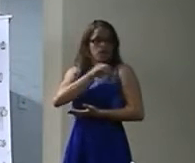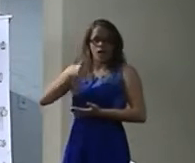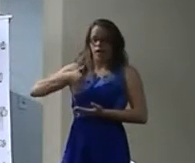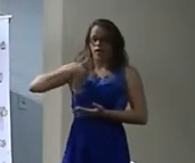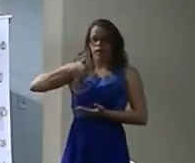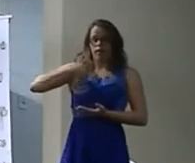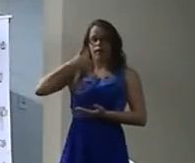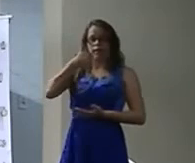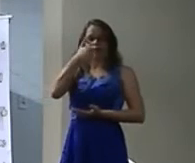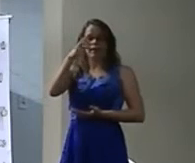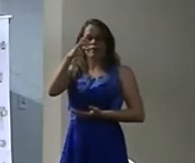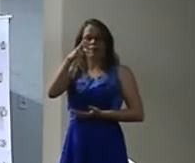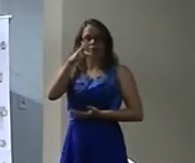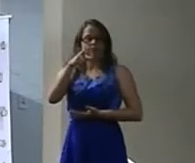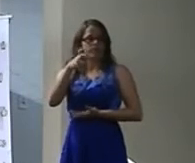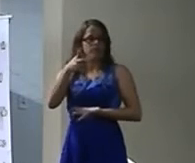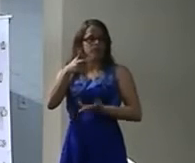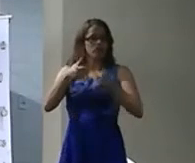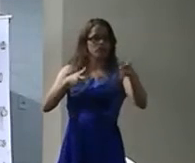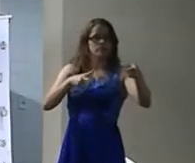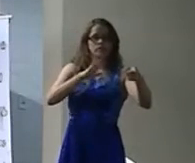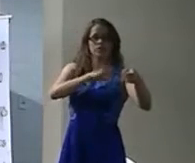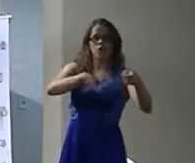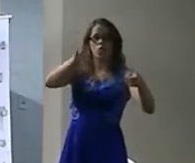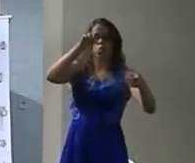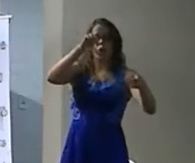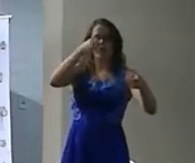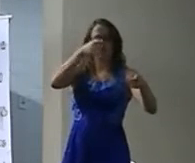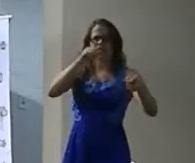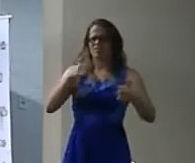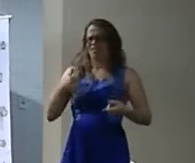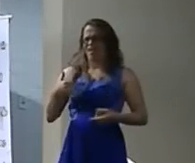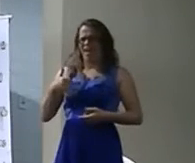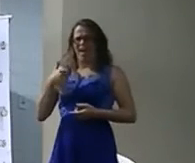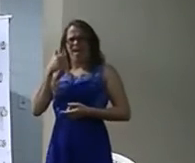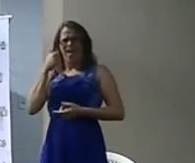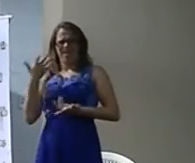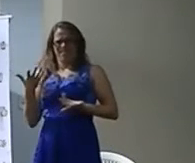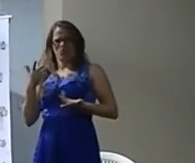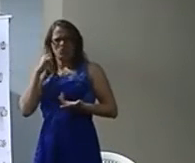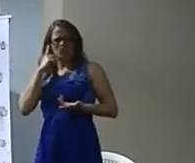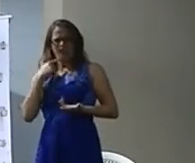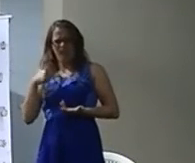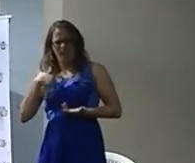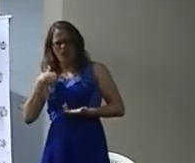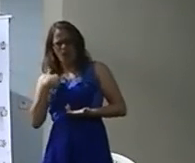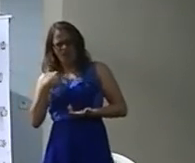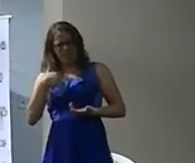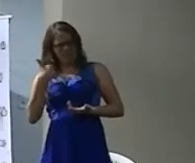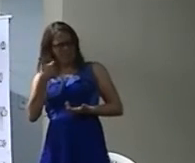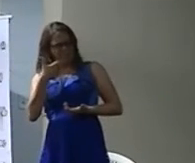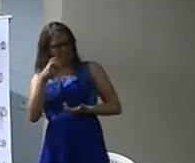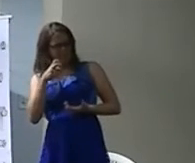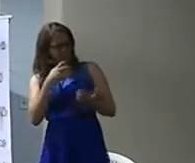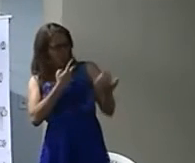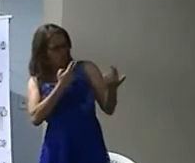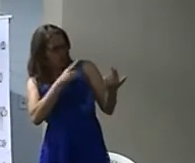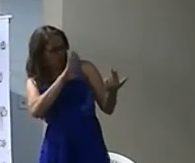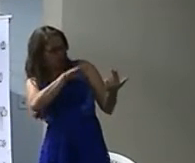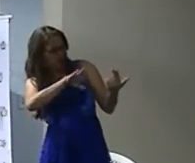Aí ela não aceitou Por que? Porque estavam brincando De lapisinho desenhando Mas isso é a incoerência A falta de competência A falta de formação A falta de orientação Dos